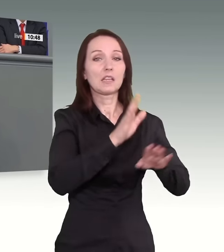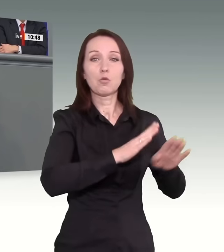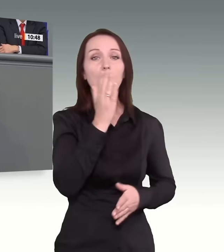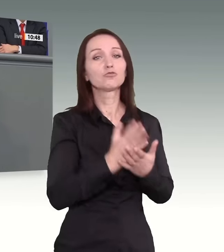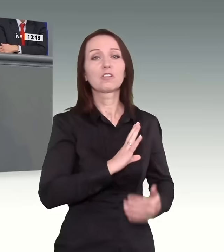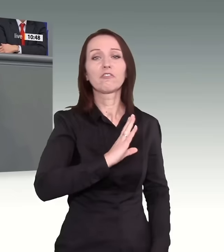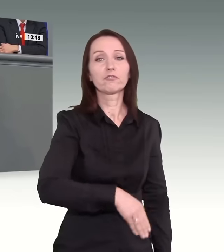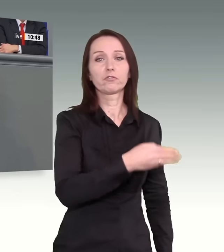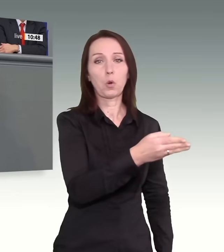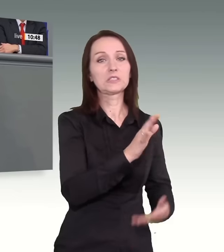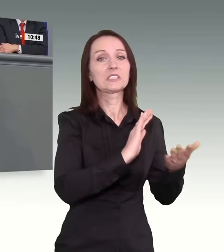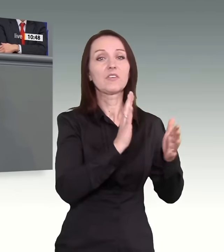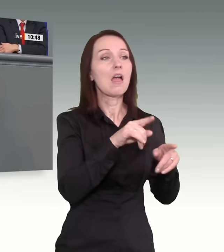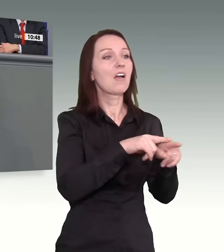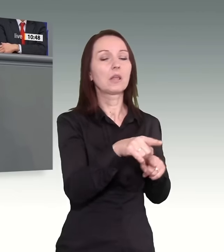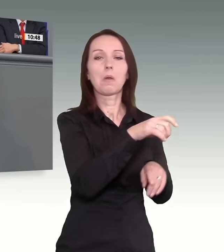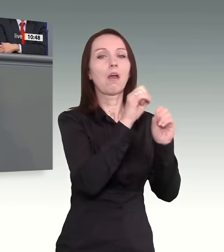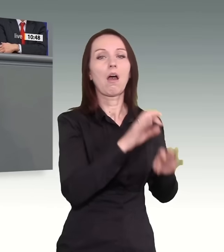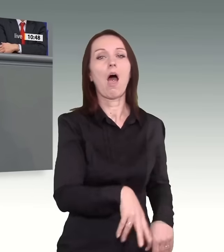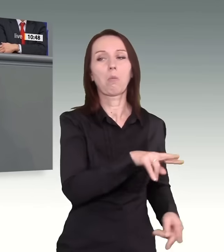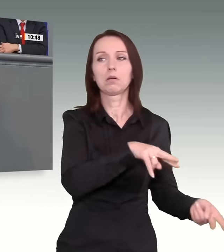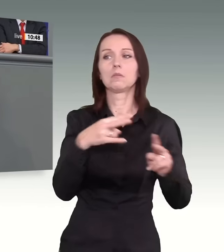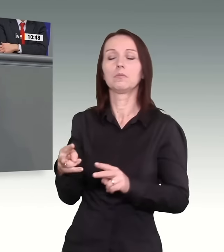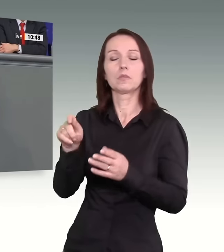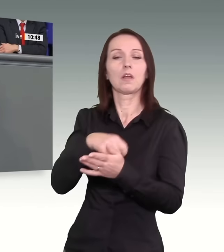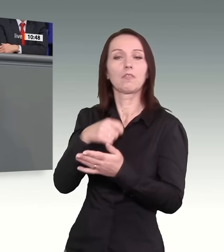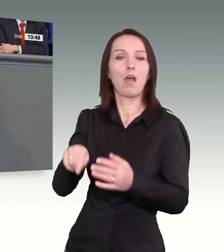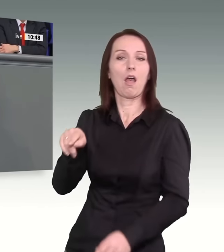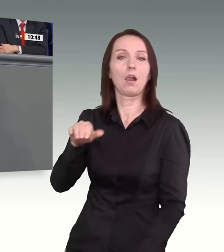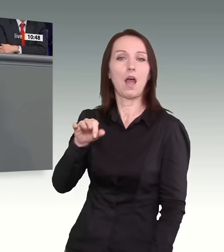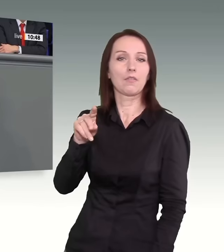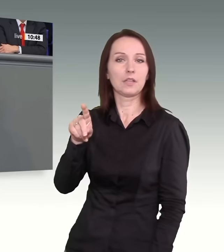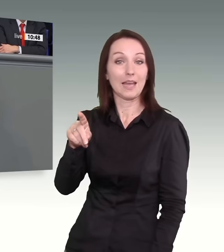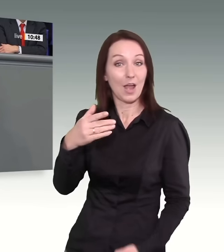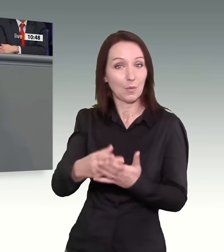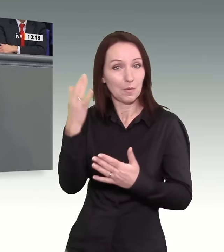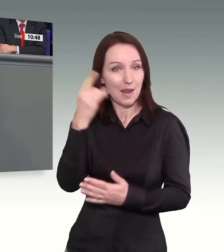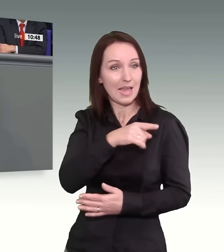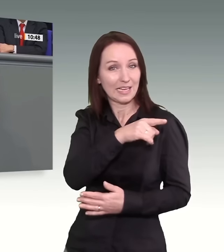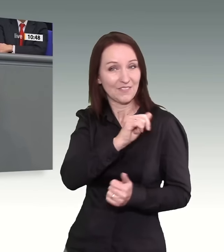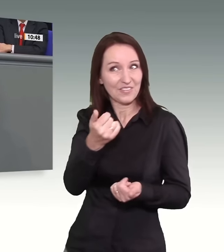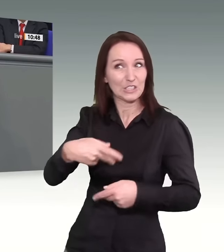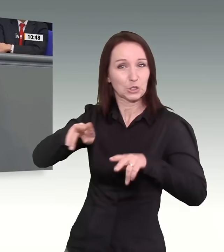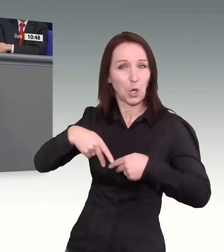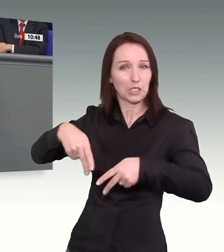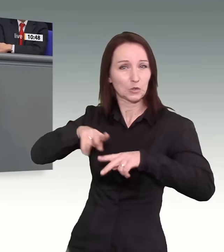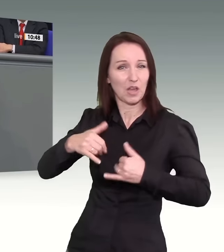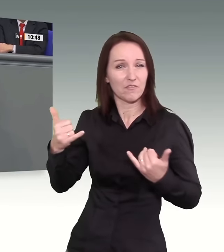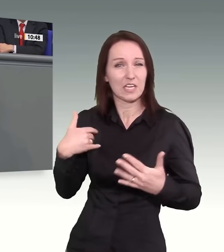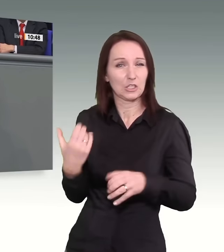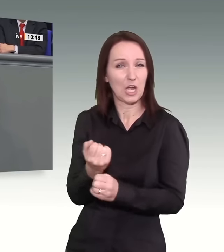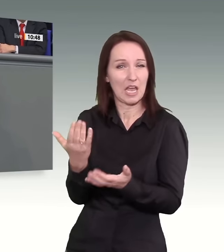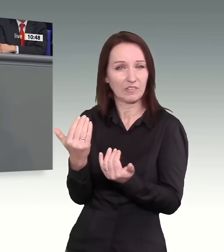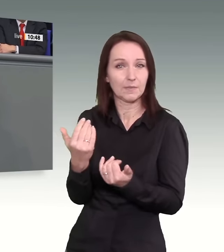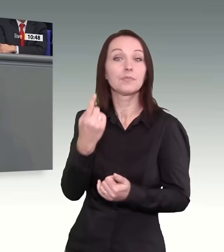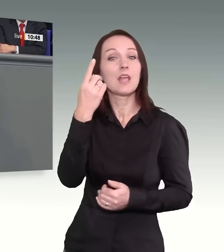Freien Demokraten wechseln. Und die Frage ist doch, wie gewinnen wir diese Wähler zurück. Und ein Punkt, was viele doch stört, ist tatsächlich die